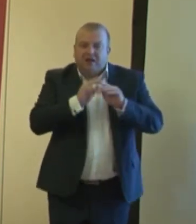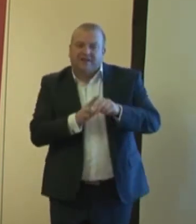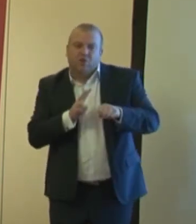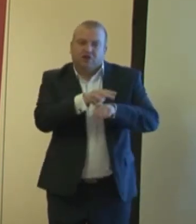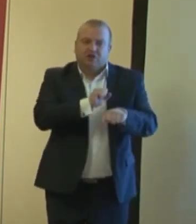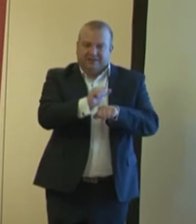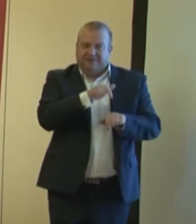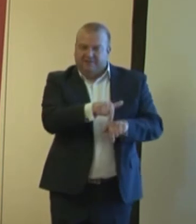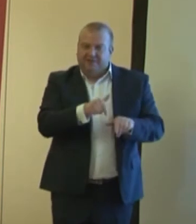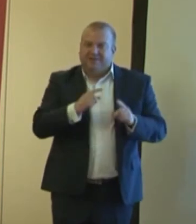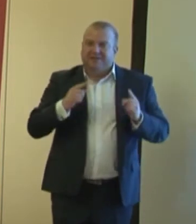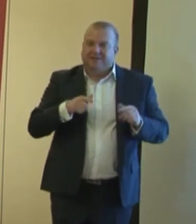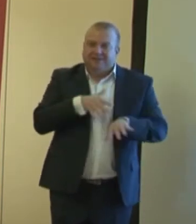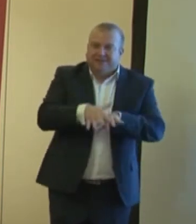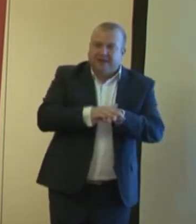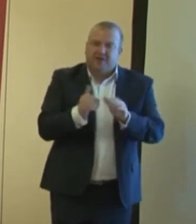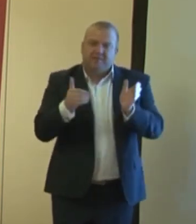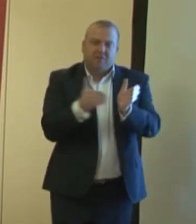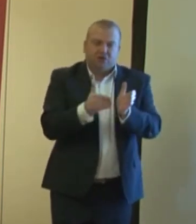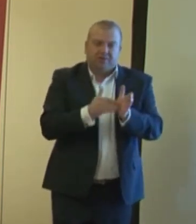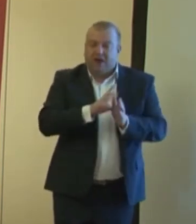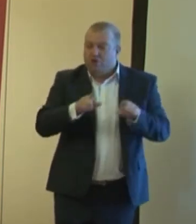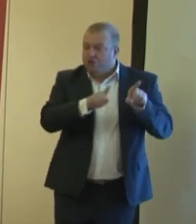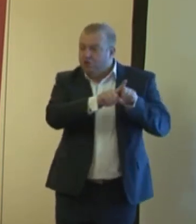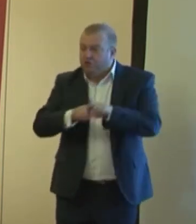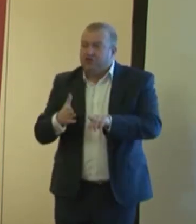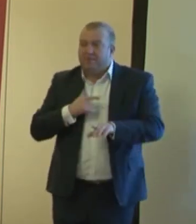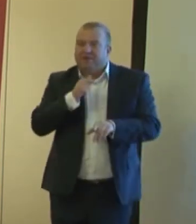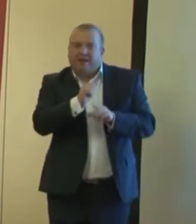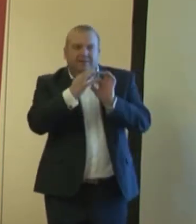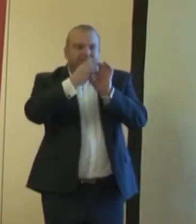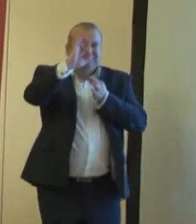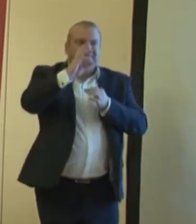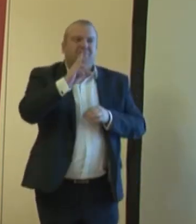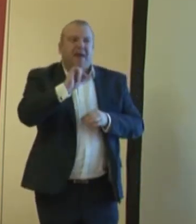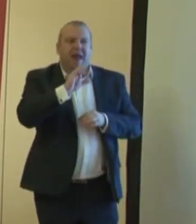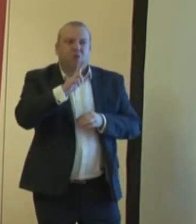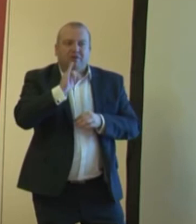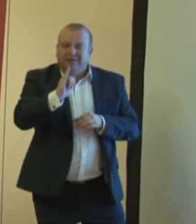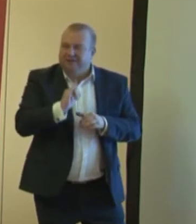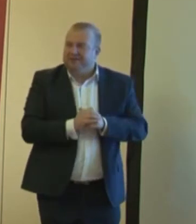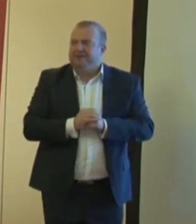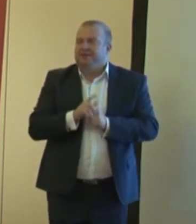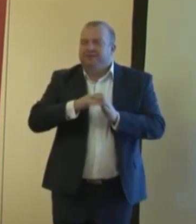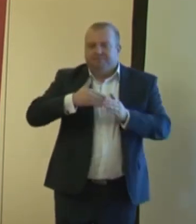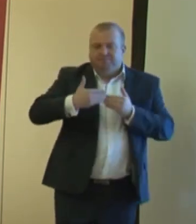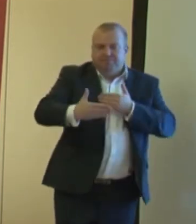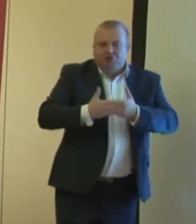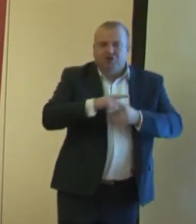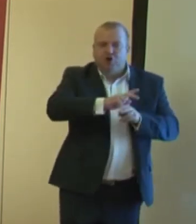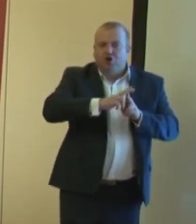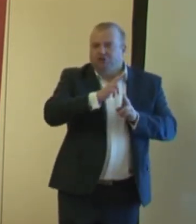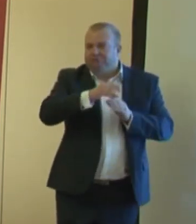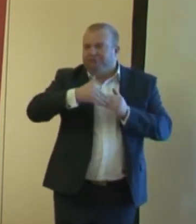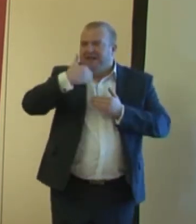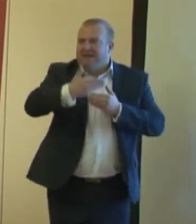potrzebne. Ale również mamy takie perełki. Myślę, że przy kolejnej wizycie nasi goście,